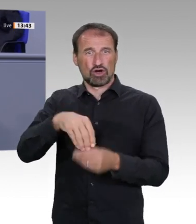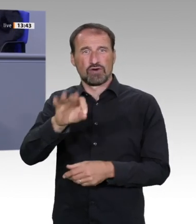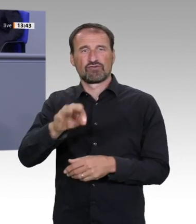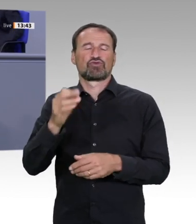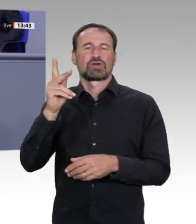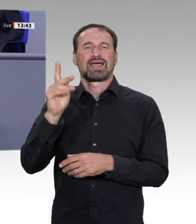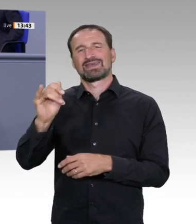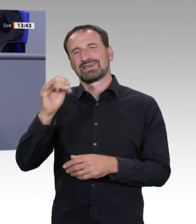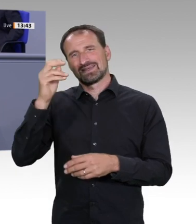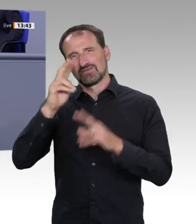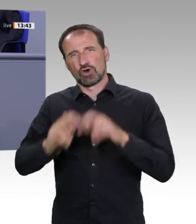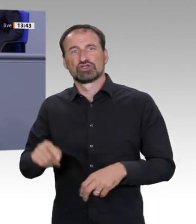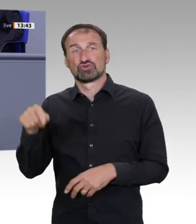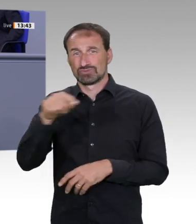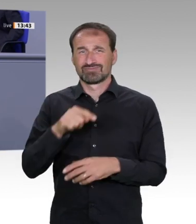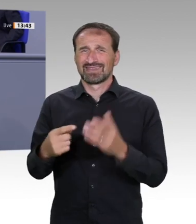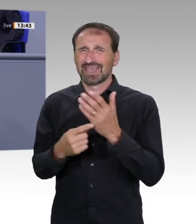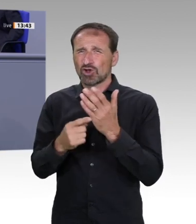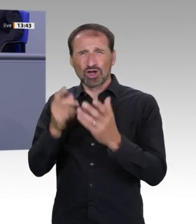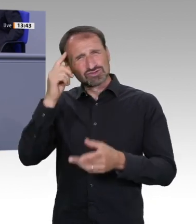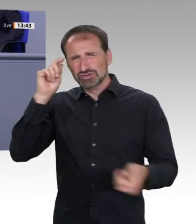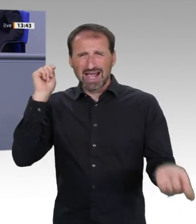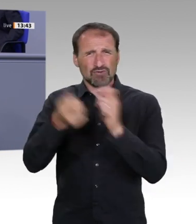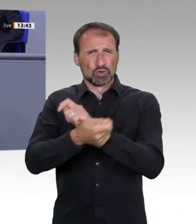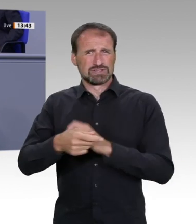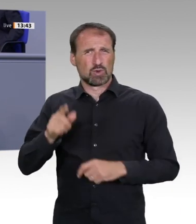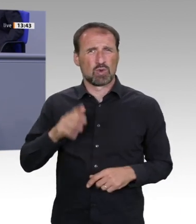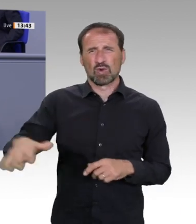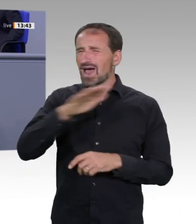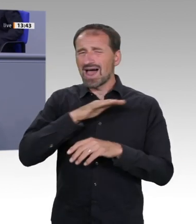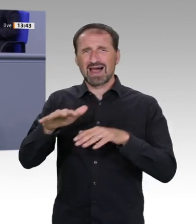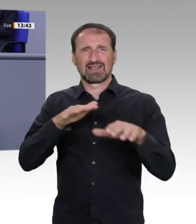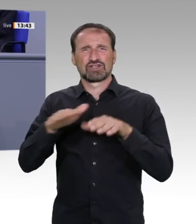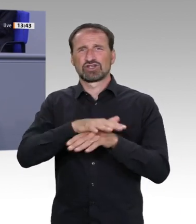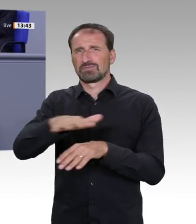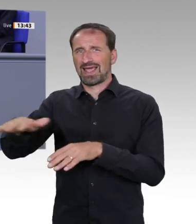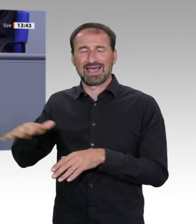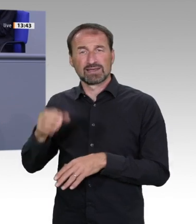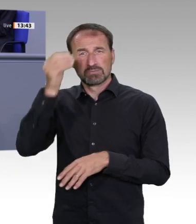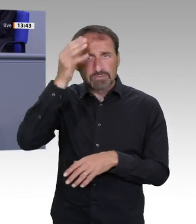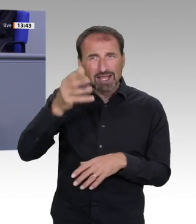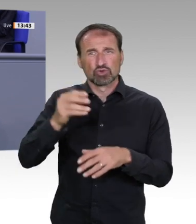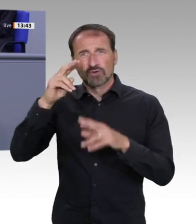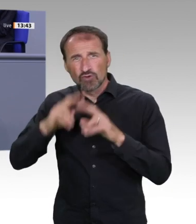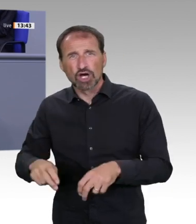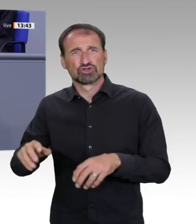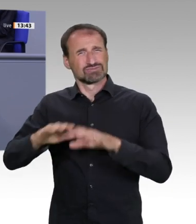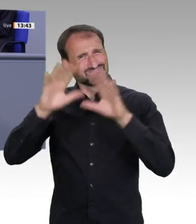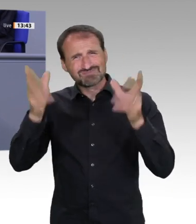notwendigen Synergieeffekte in unterschiedlichen Disziplinen und Köpfe zustande kommen. 100 KI-Professuren wollte die